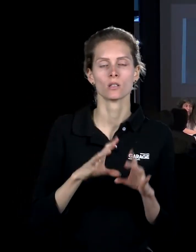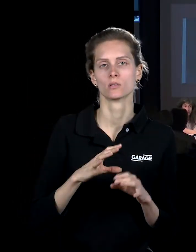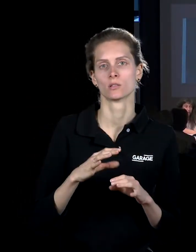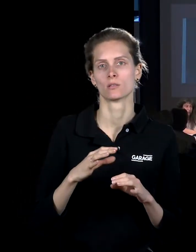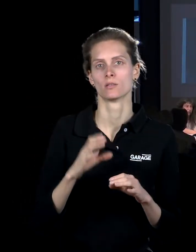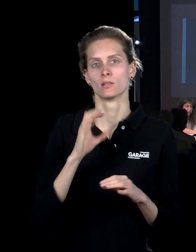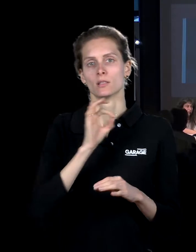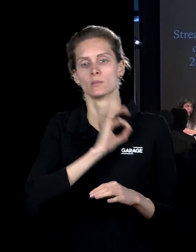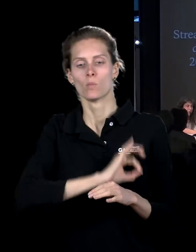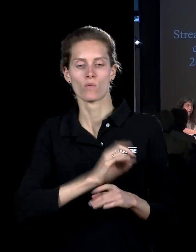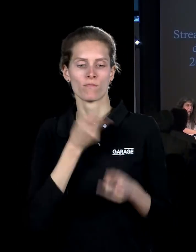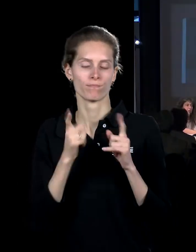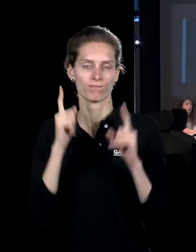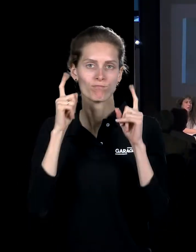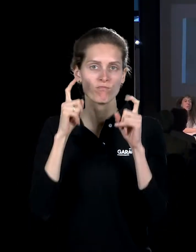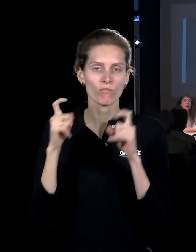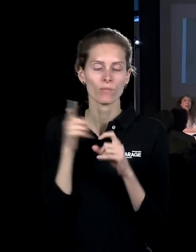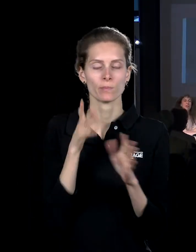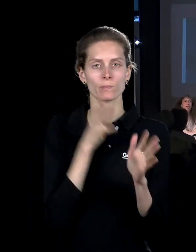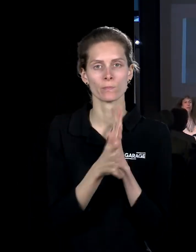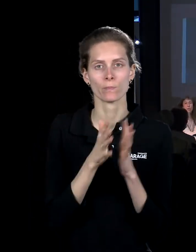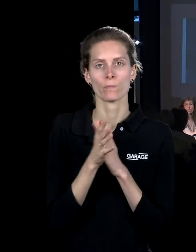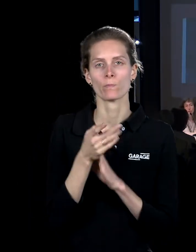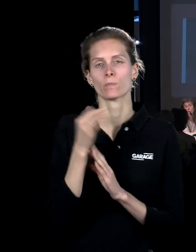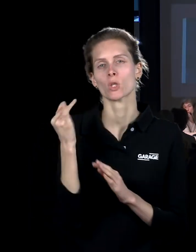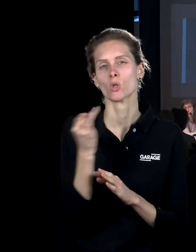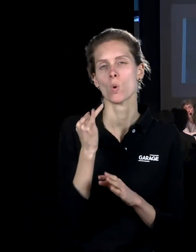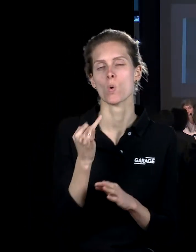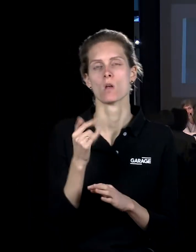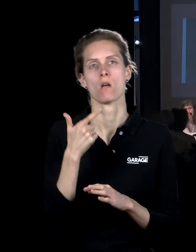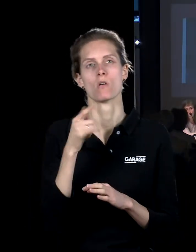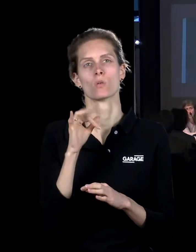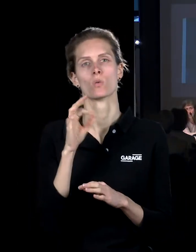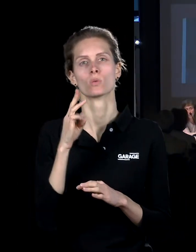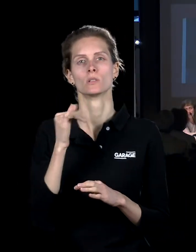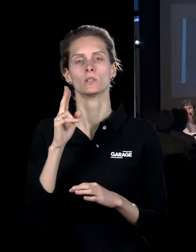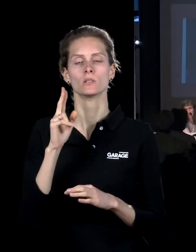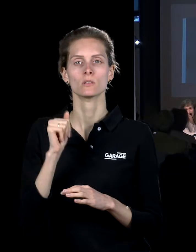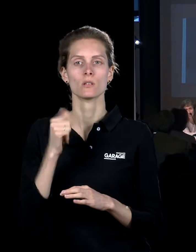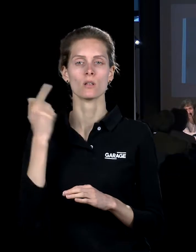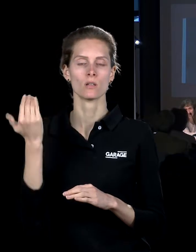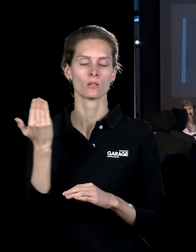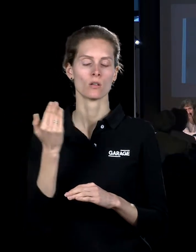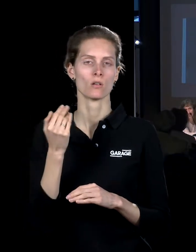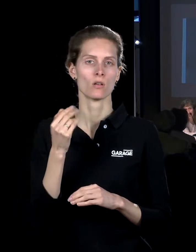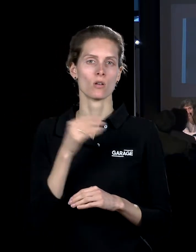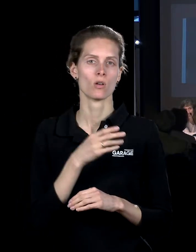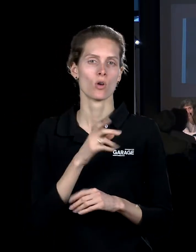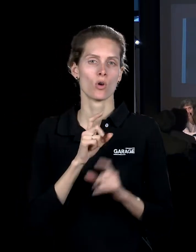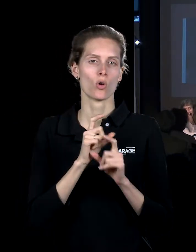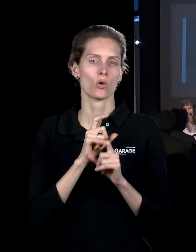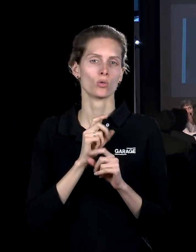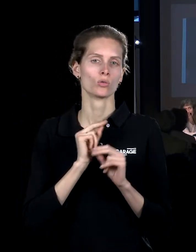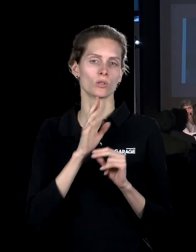настоящих фотографий, которые они исследуют. Это история готическая, это история погибшей школьницы, призрак, который возвращается в ее